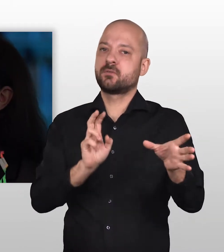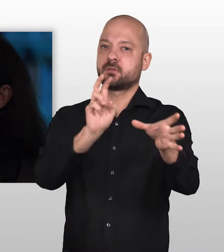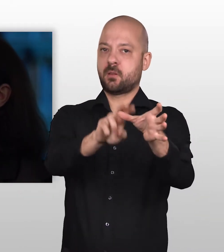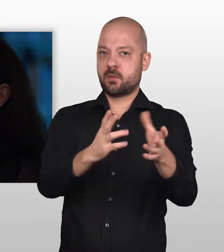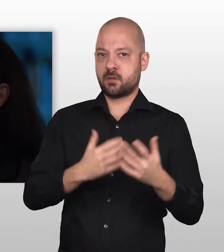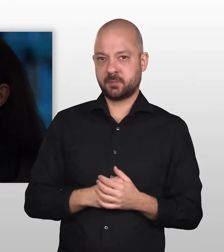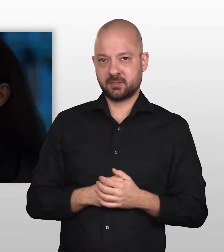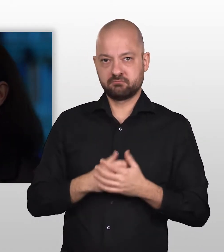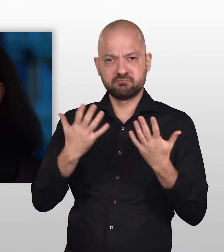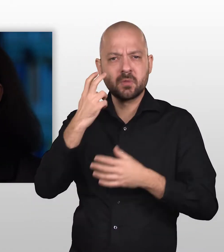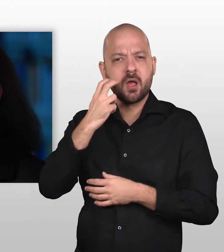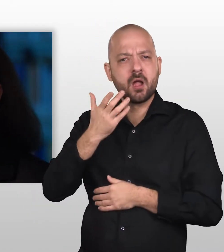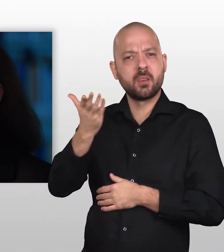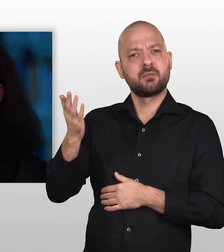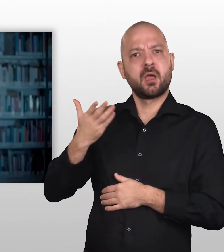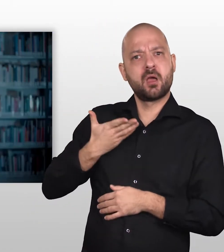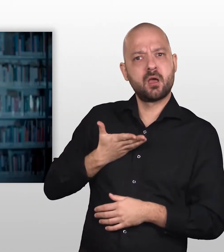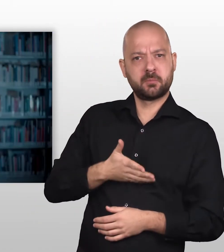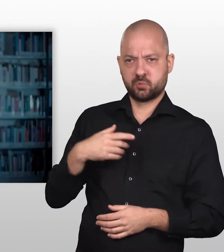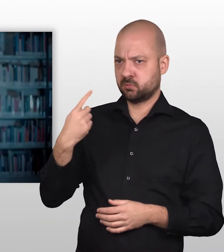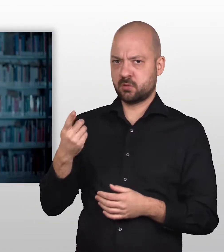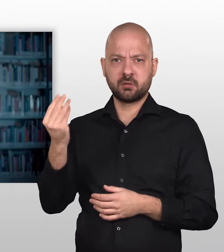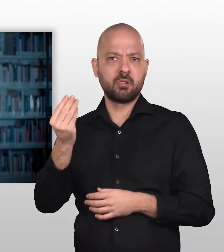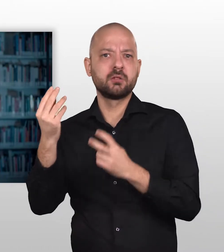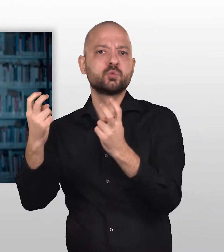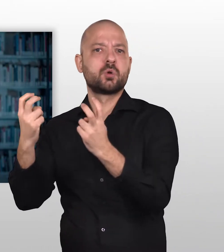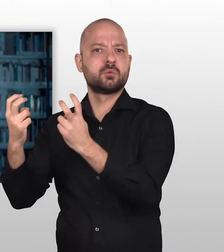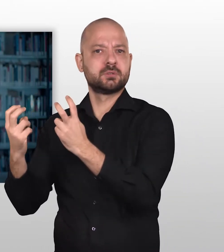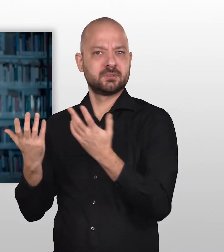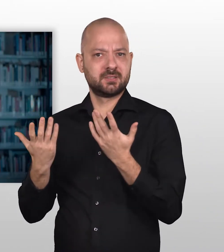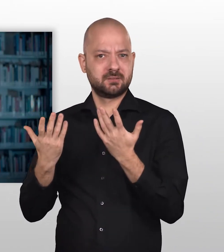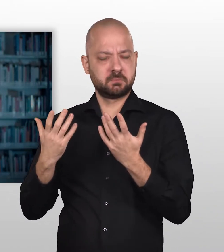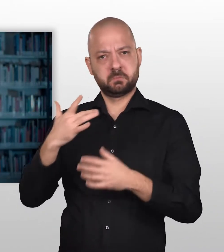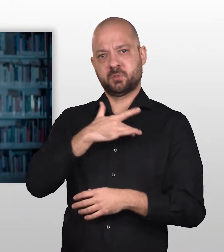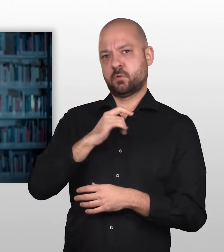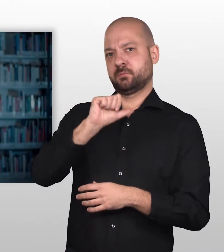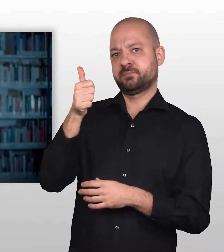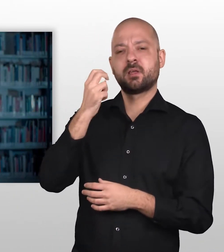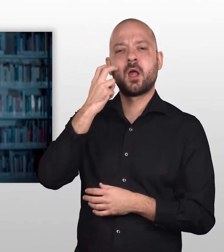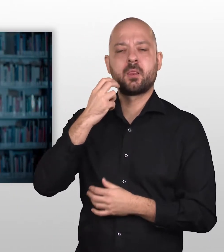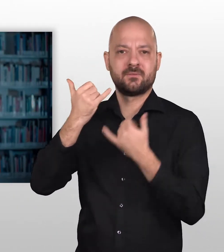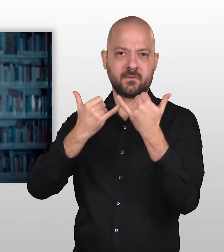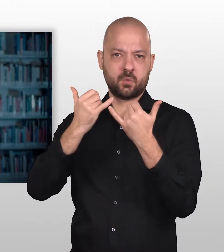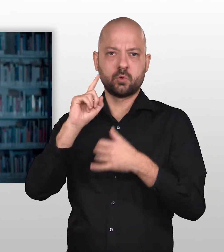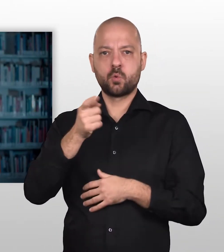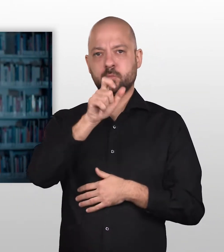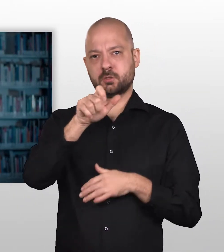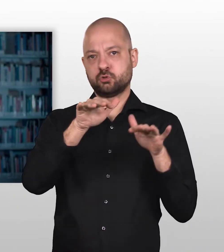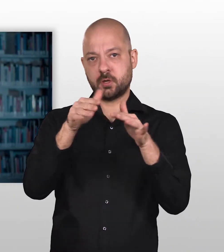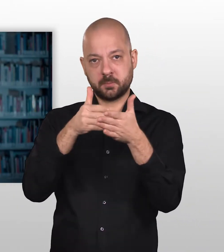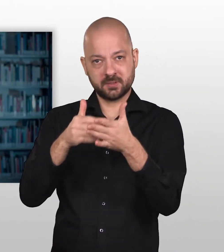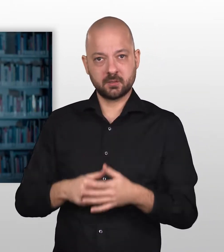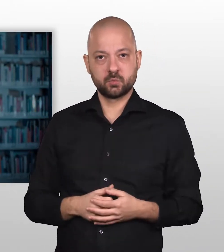alte Menschen zu Hause vereinsamen lässt. Betroffen sind besonders ältere Frauen und Menschen mit Behinderungen. Zum Beispiel ihr Recht auf